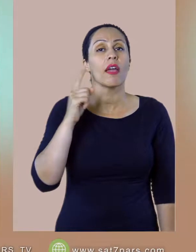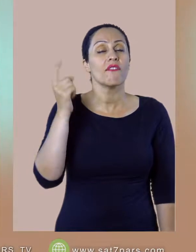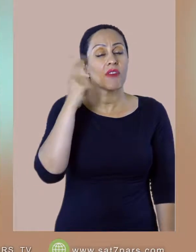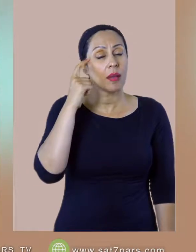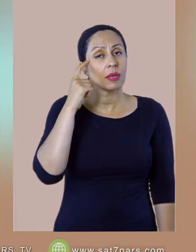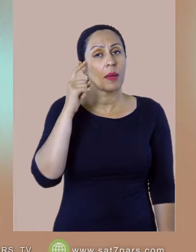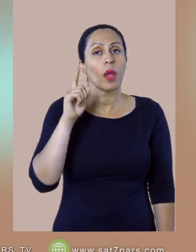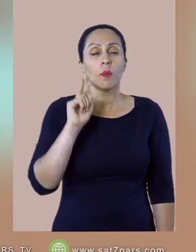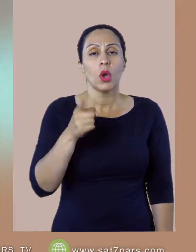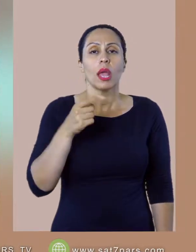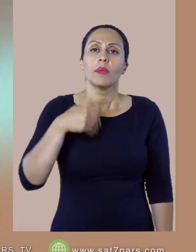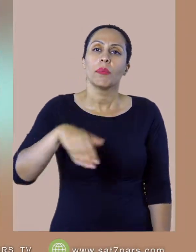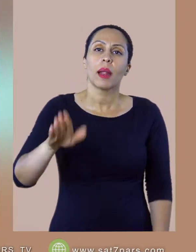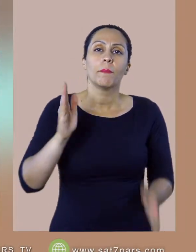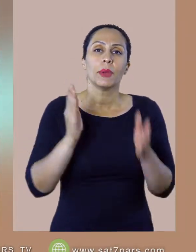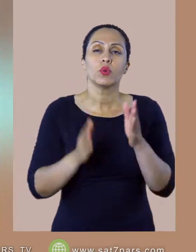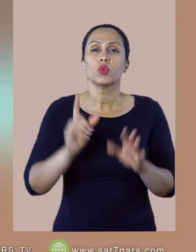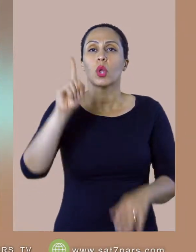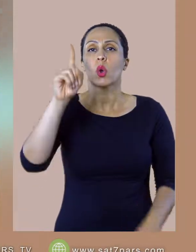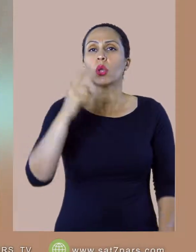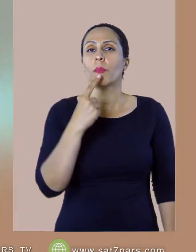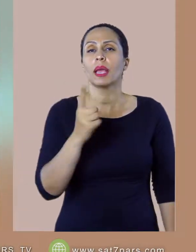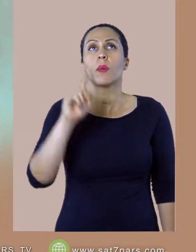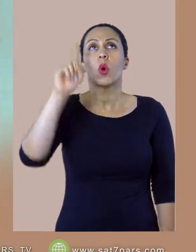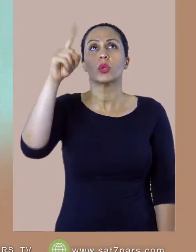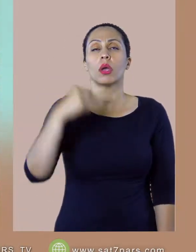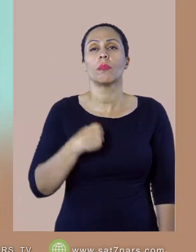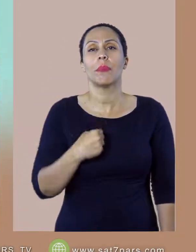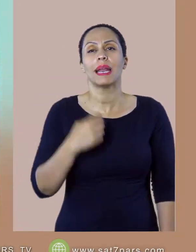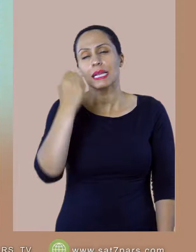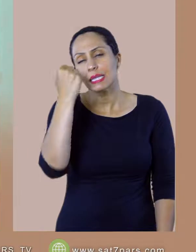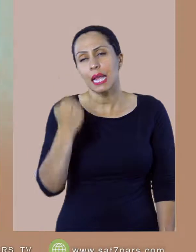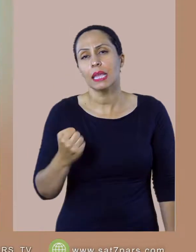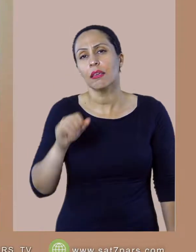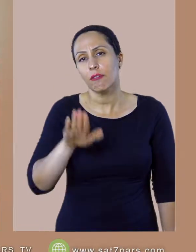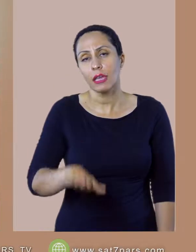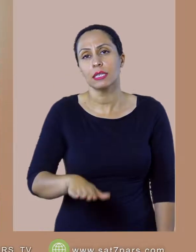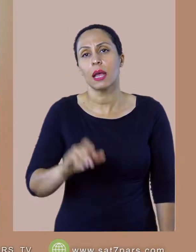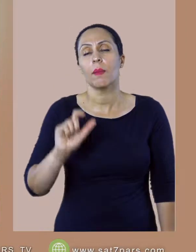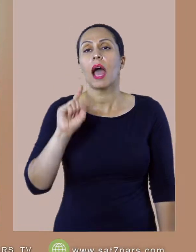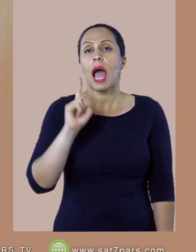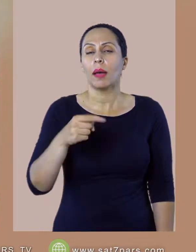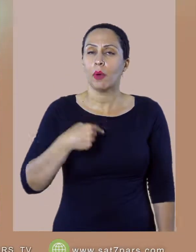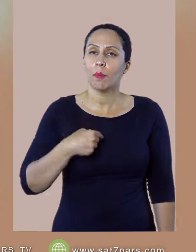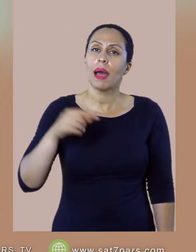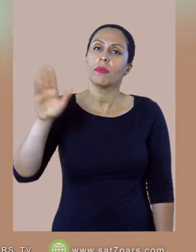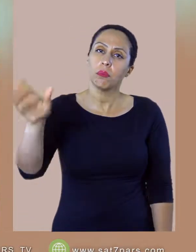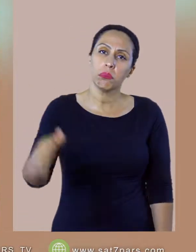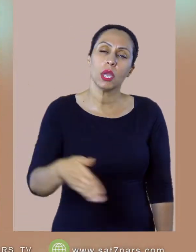برم به حضور خداوند بگم خداوند ها من ضعیف هستم ولی دارم میام و وقتی میرفتم هر بار آسایش میمد مسئله